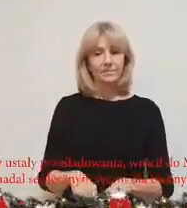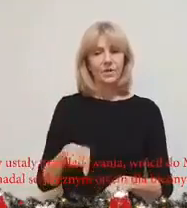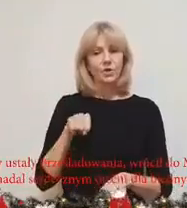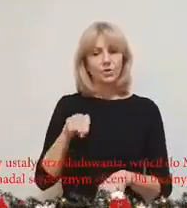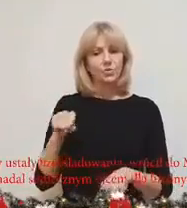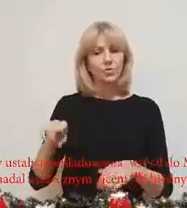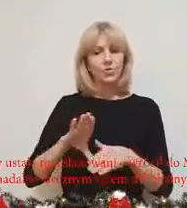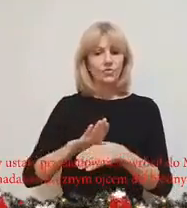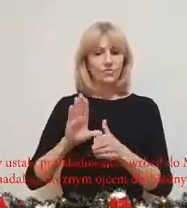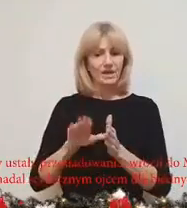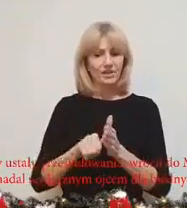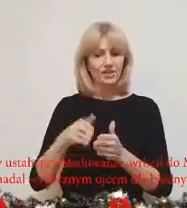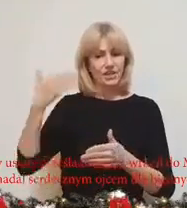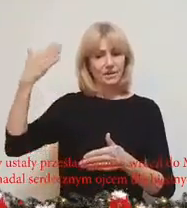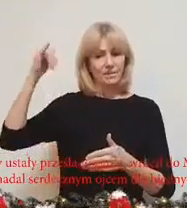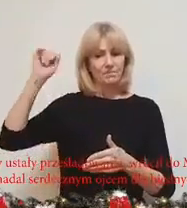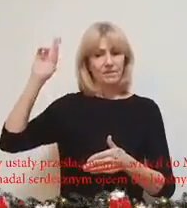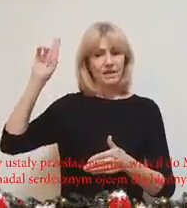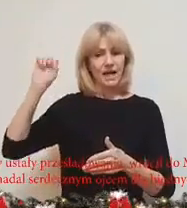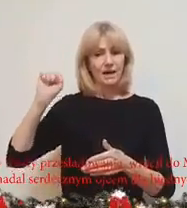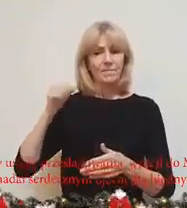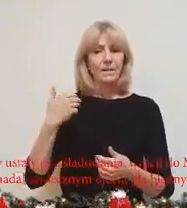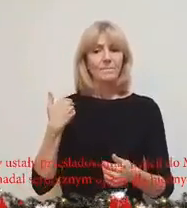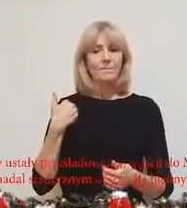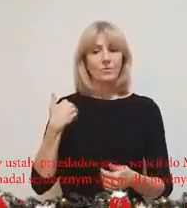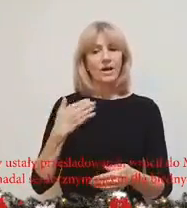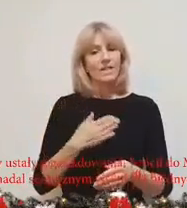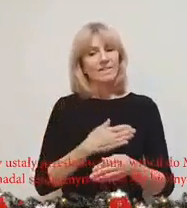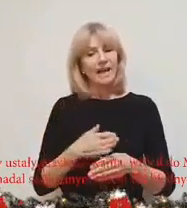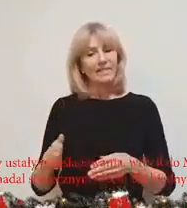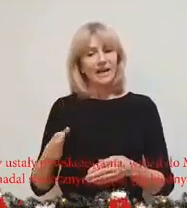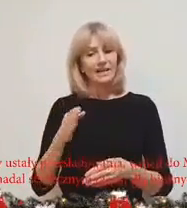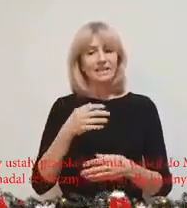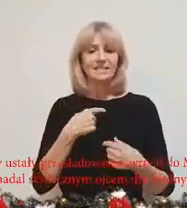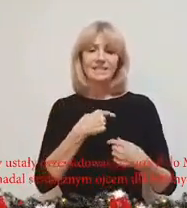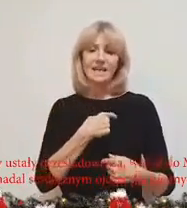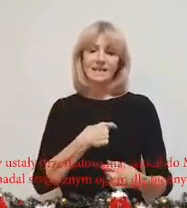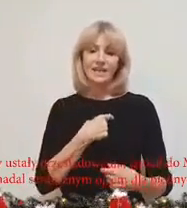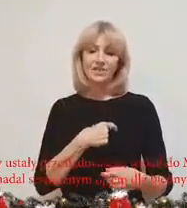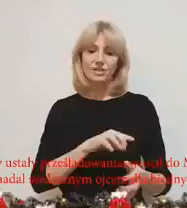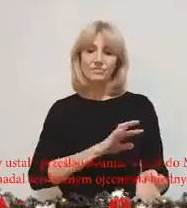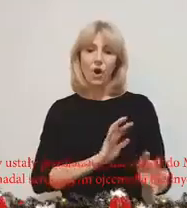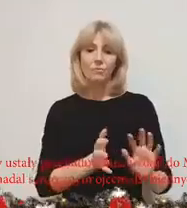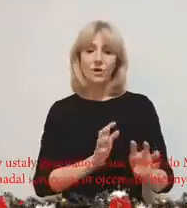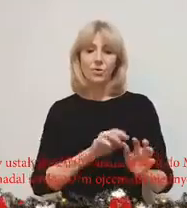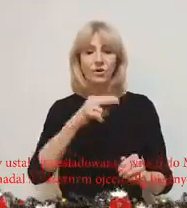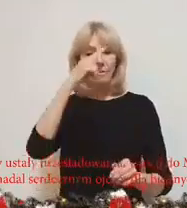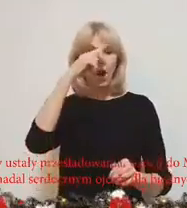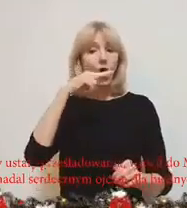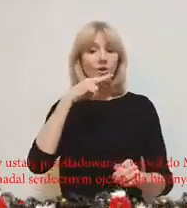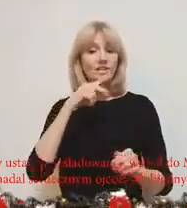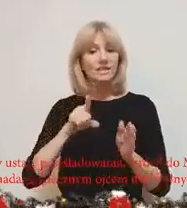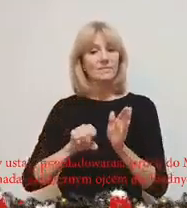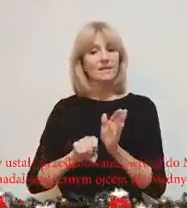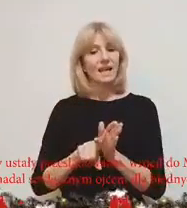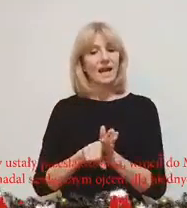Tu w mieście Mira był nadal serdecznym opiekunem ojcem dla